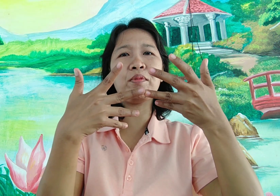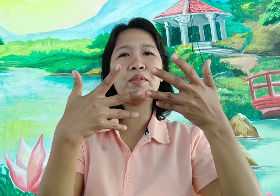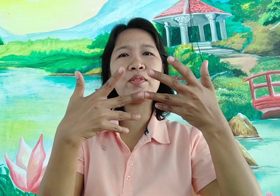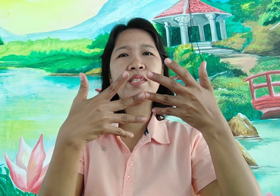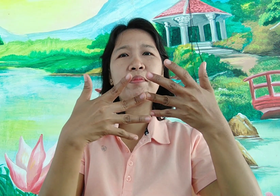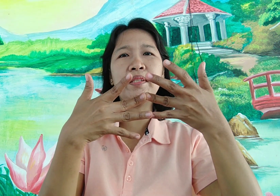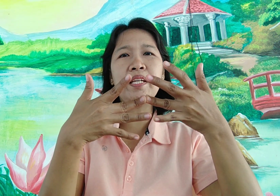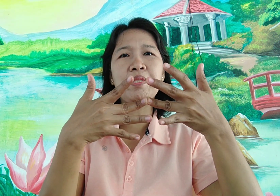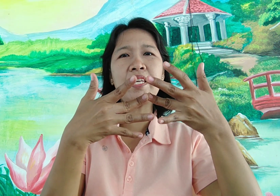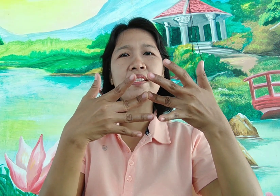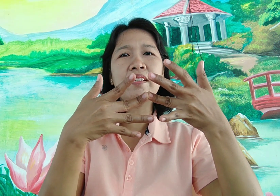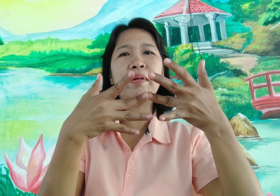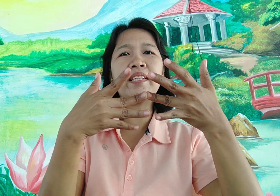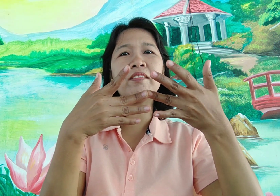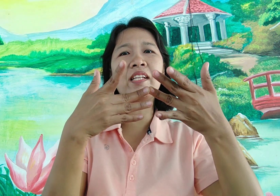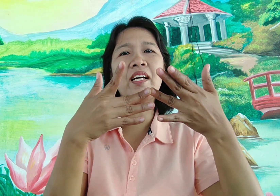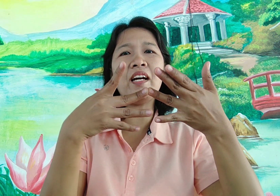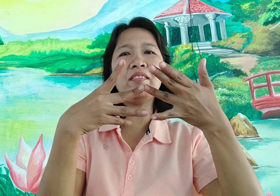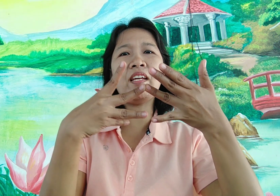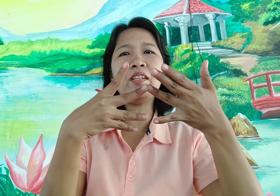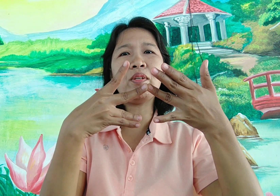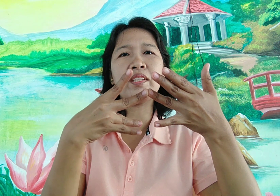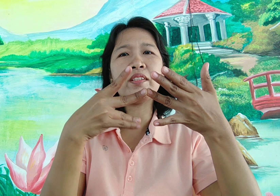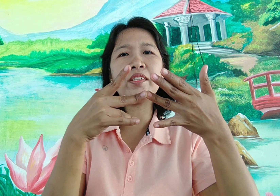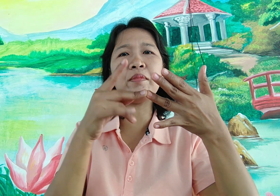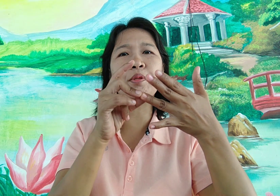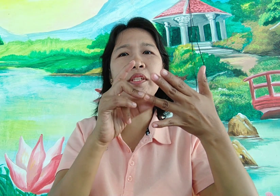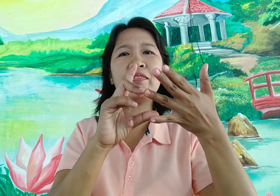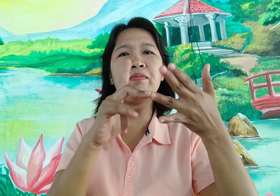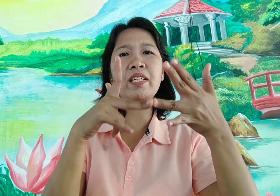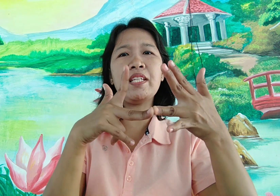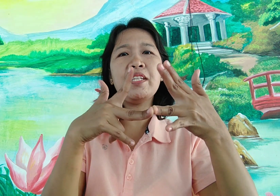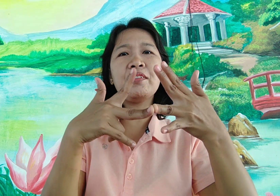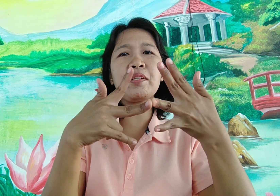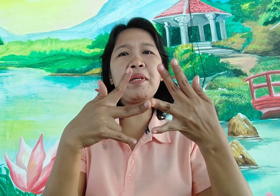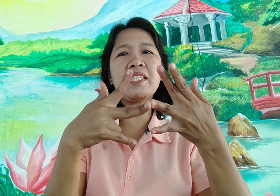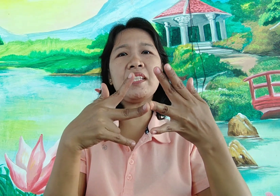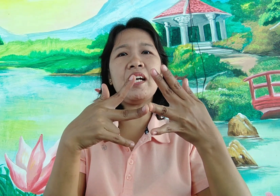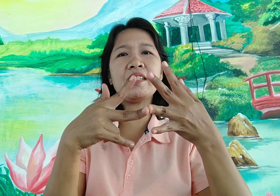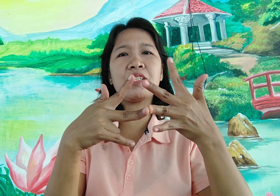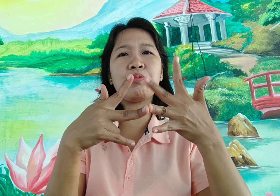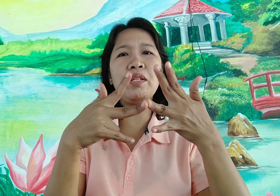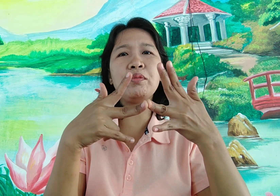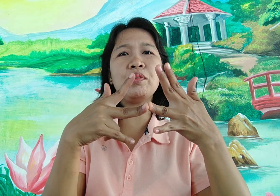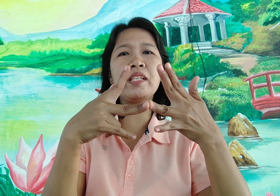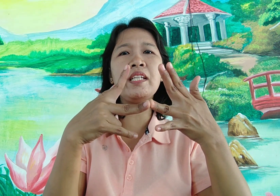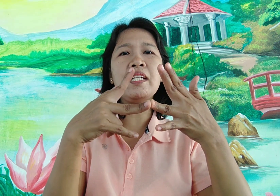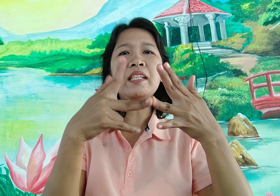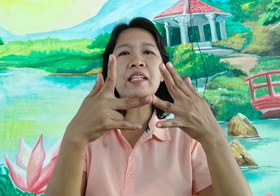po yung 7 times 8 by 10 ulit ang count 10, 20, 30, 40, 50 yung remaining sa taas is 1, 2, 3 3